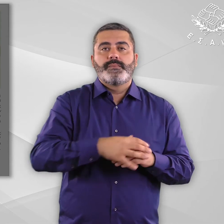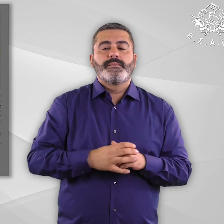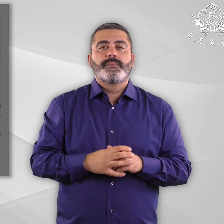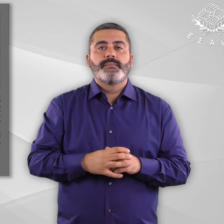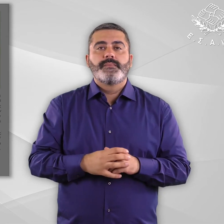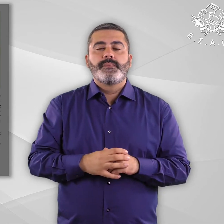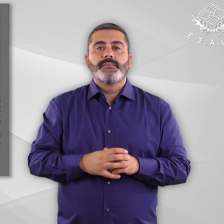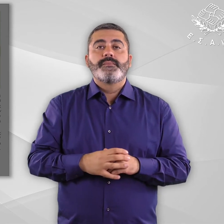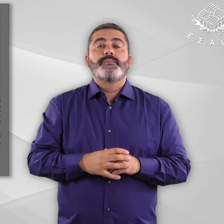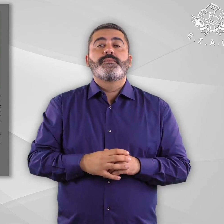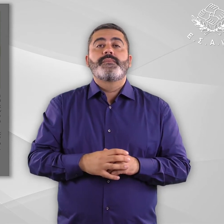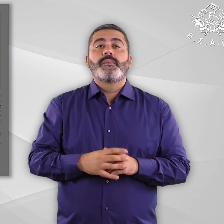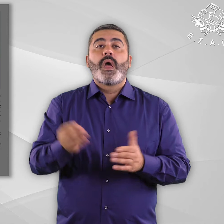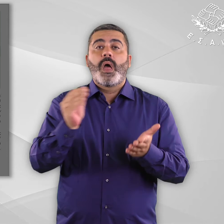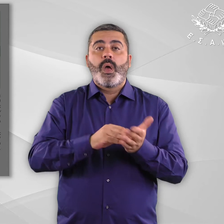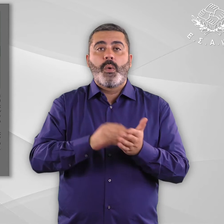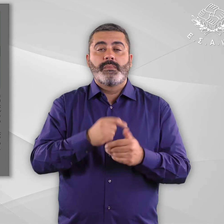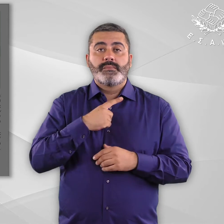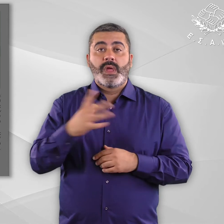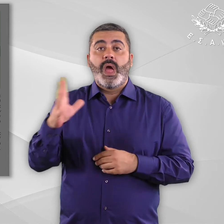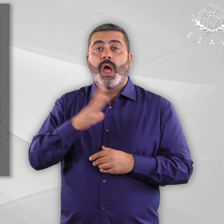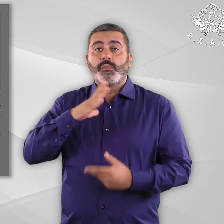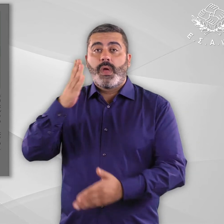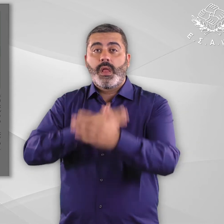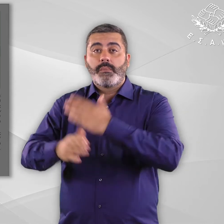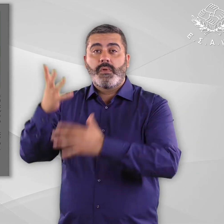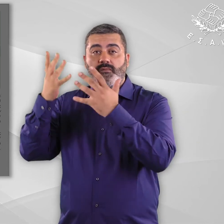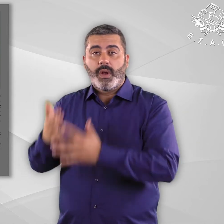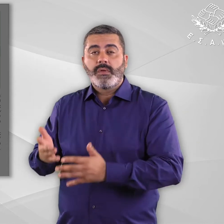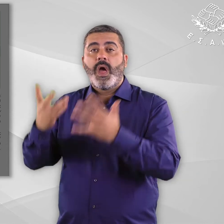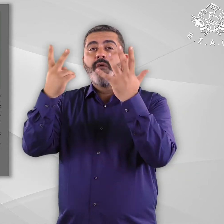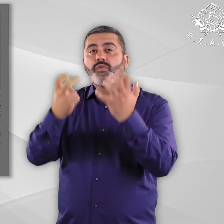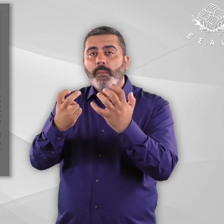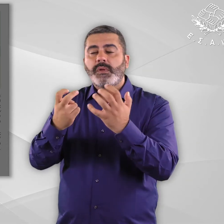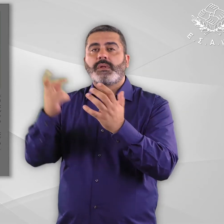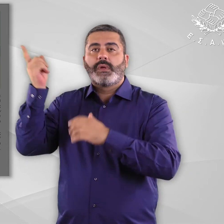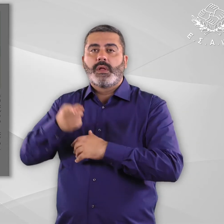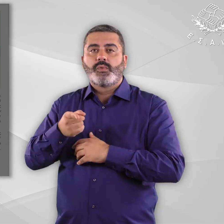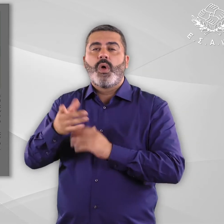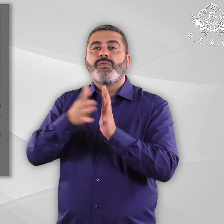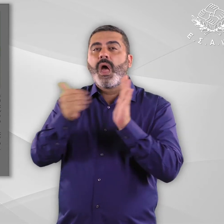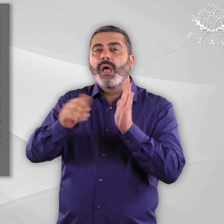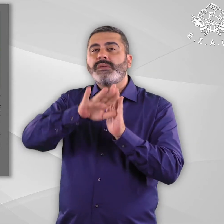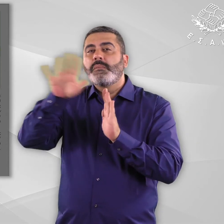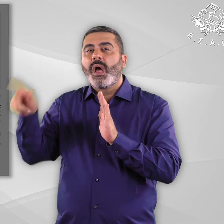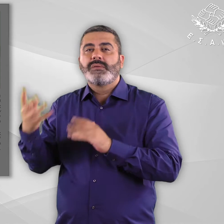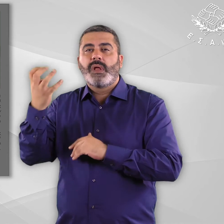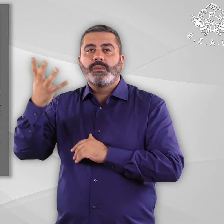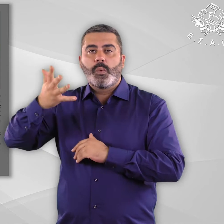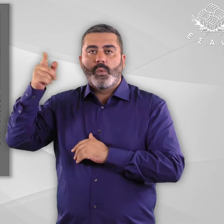το 70% των ατόμων με σοβαρή αναπηρία 16 έως 64 ετών δεν είχε καμία δημιουργική κάθετος καλλιτεχνική